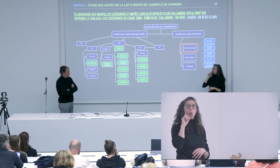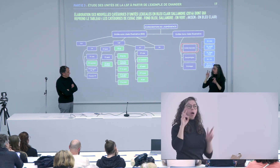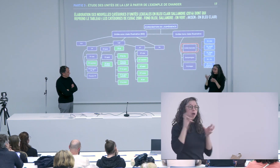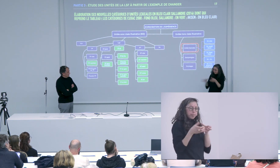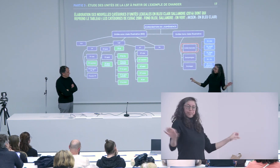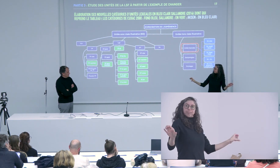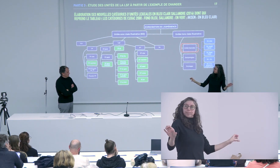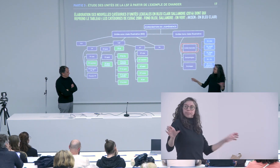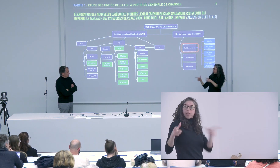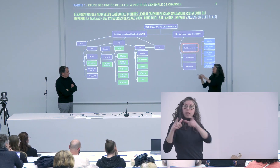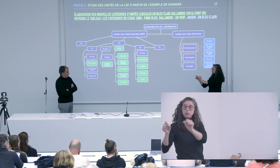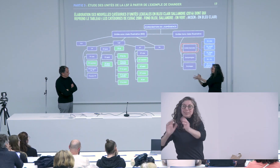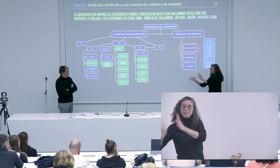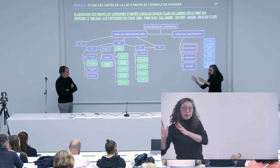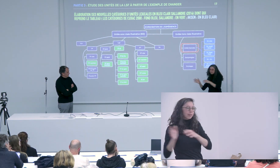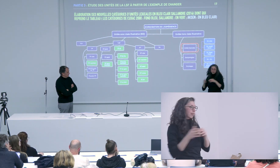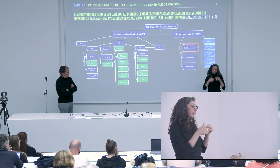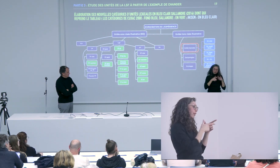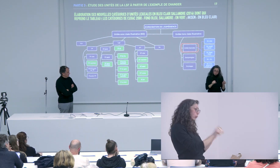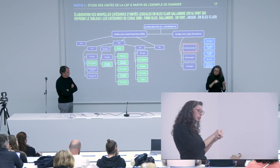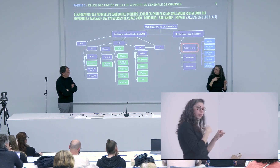années mais ce que j'en ai compris